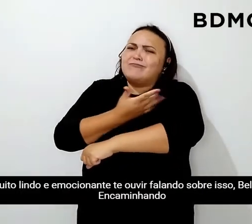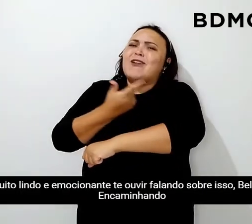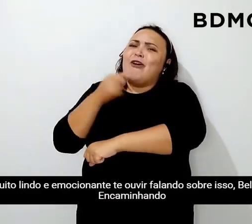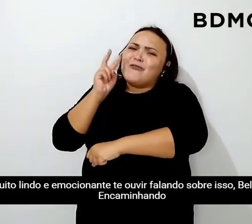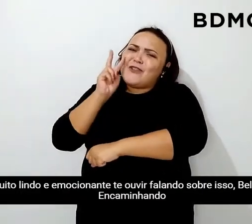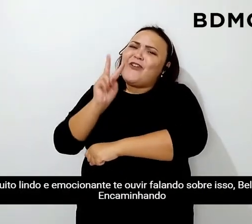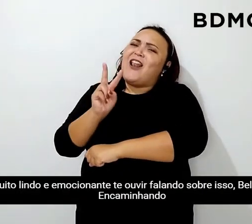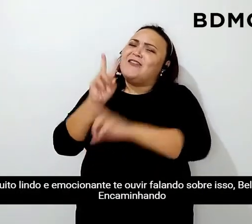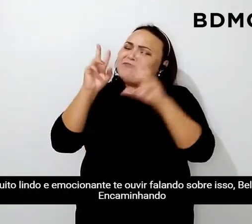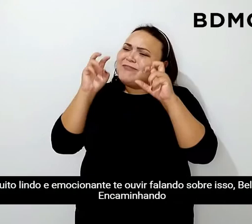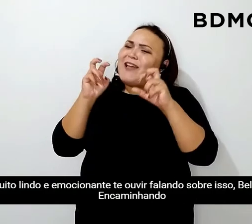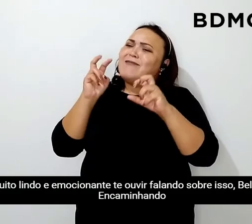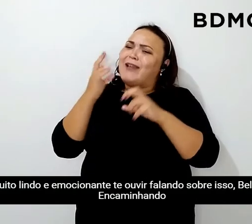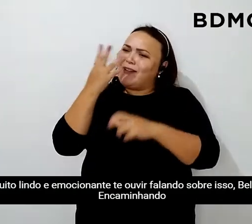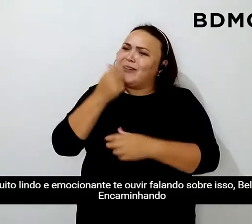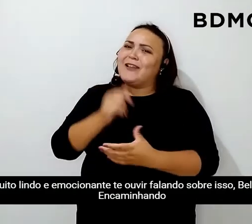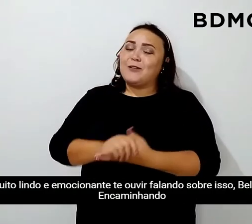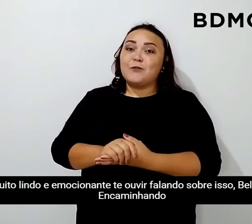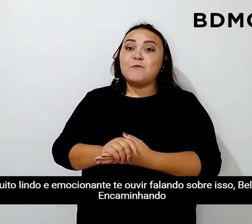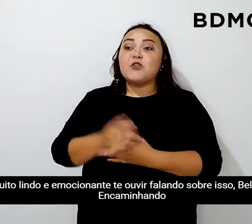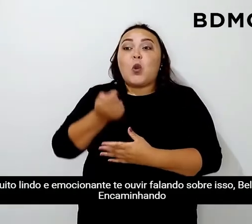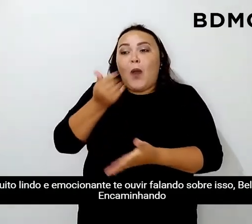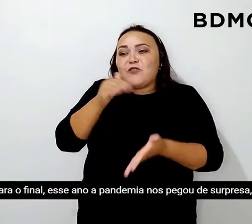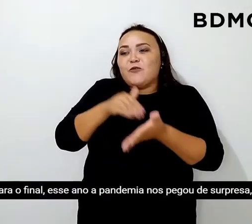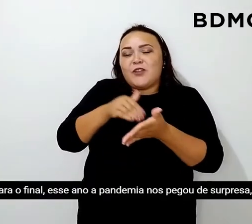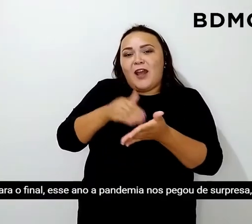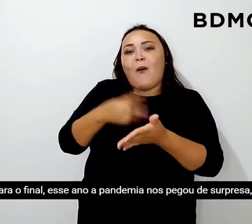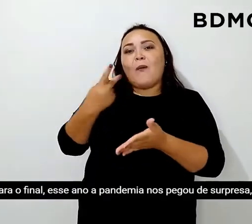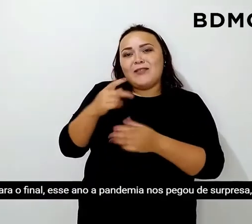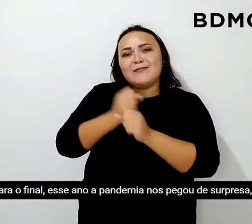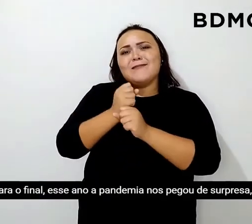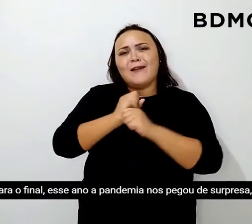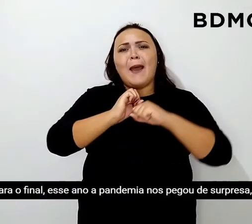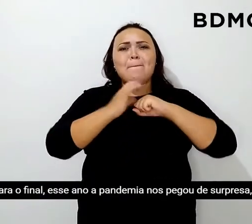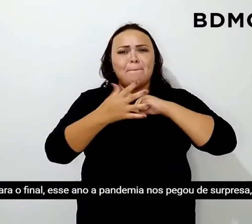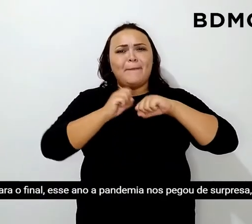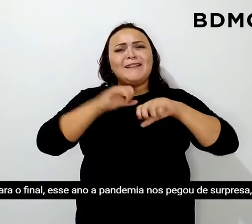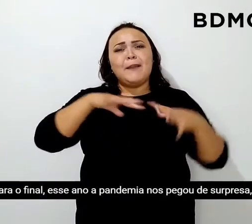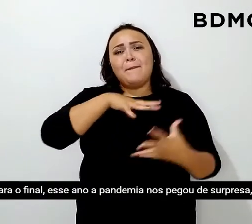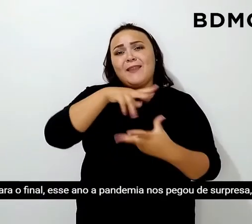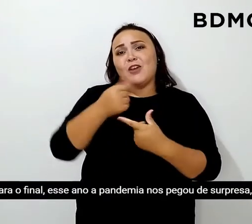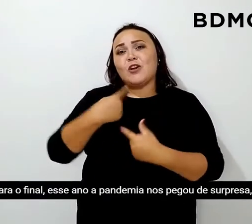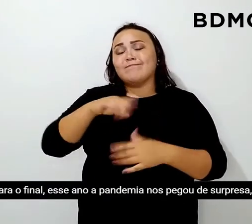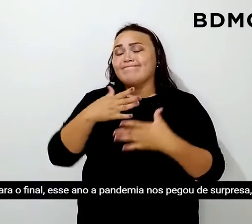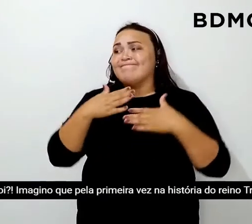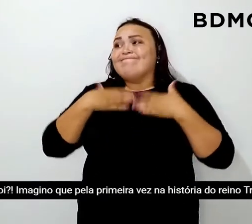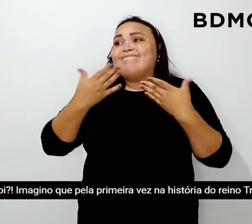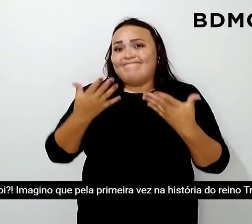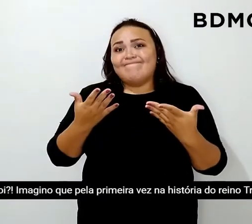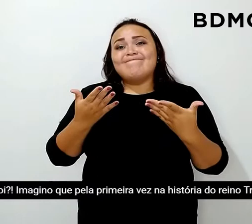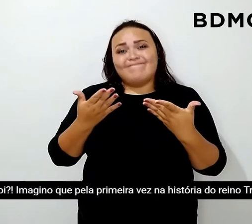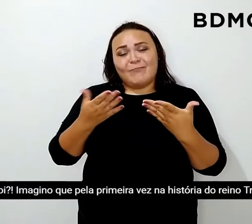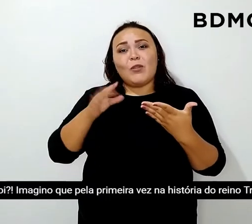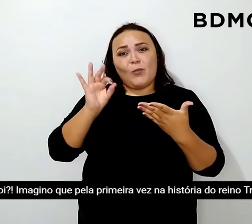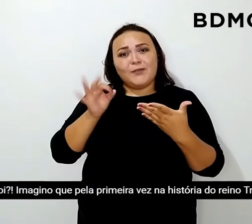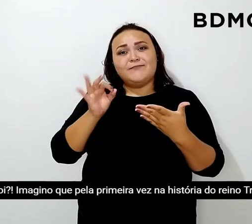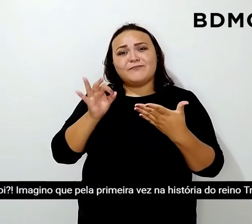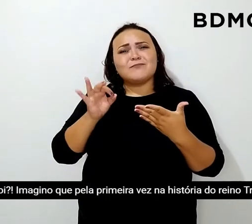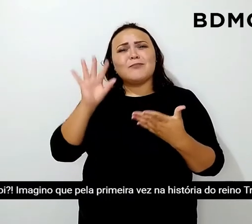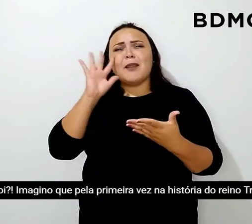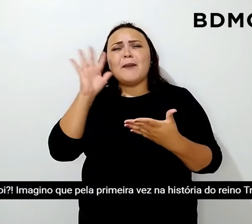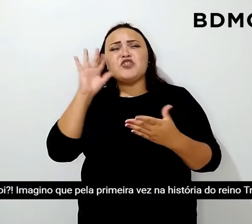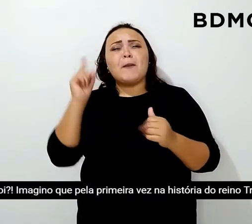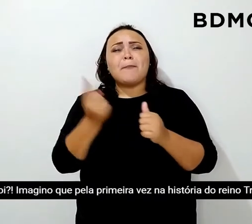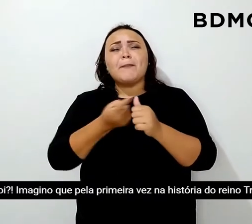ouvir falando sobre isso, Belinha. Encaminhando para o final, esse ano a pandemia nos pegou de surpresa, não foi? Imagino que pela